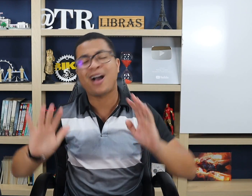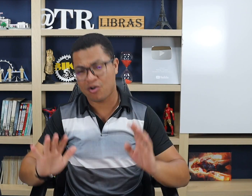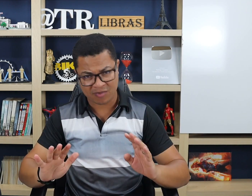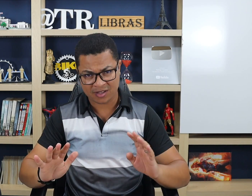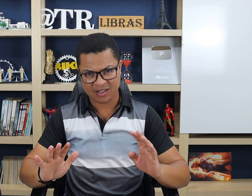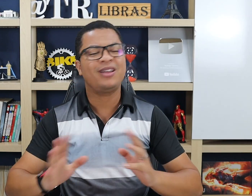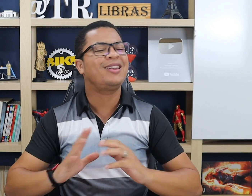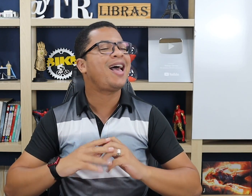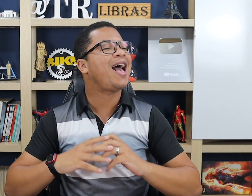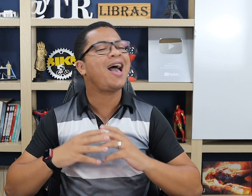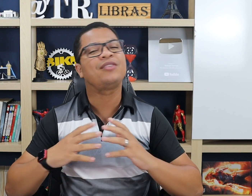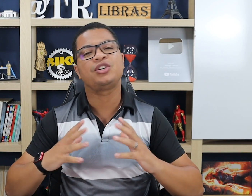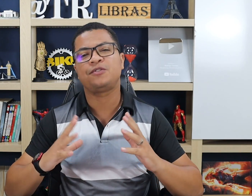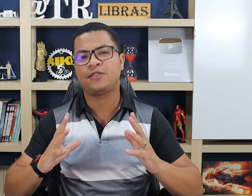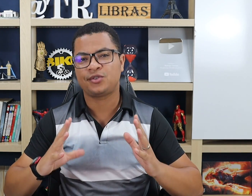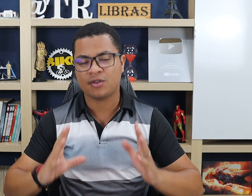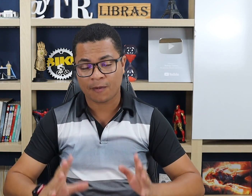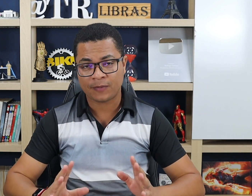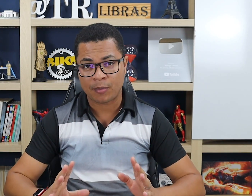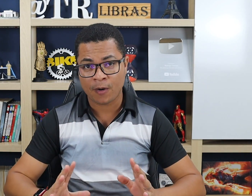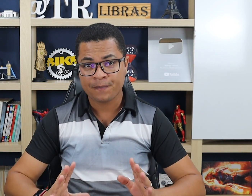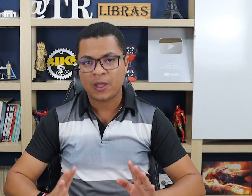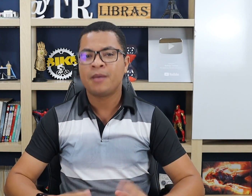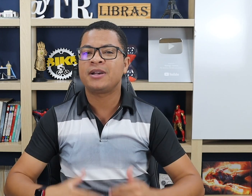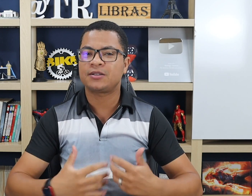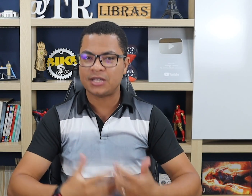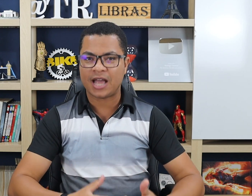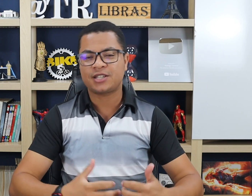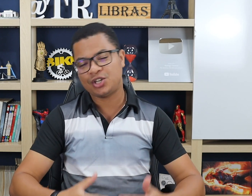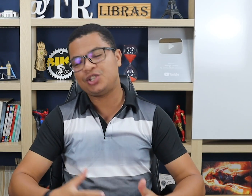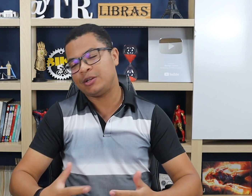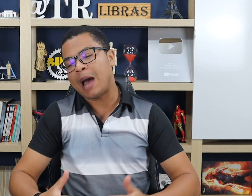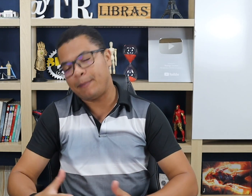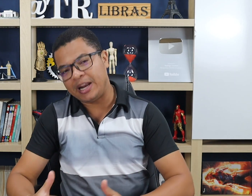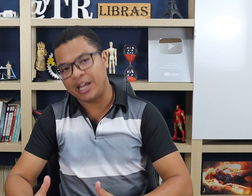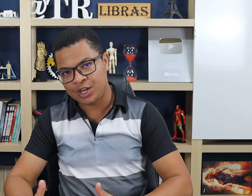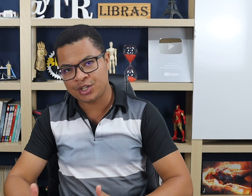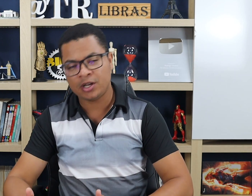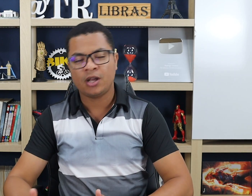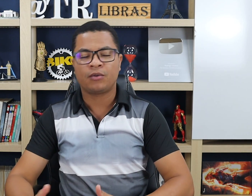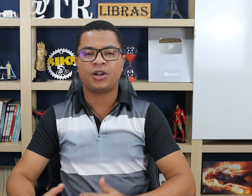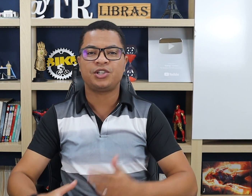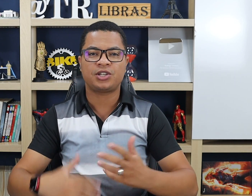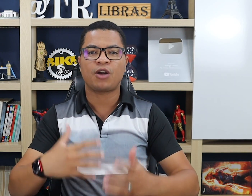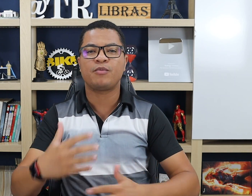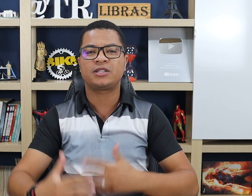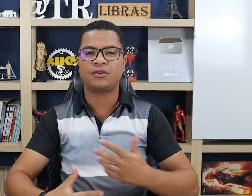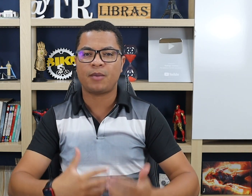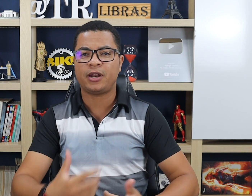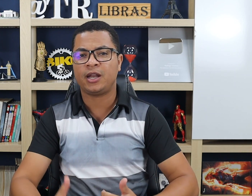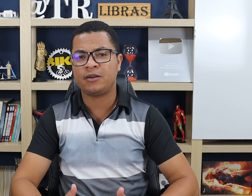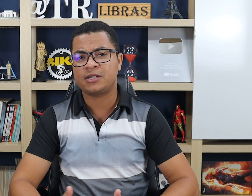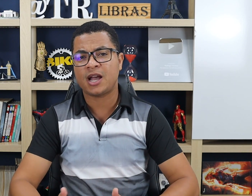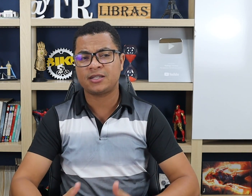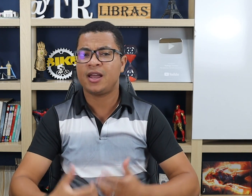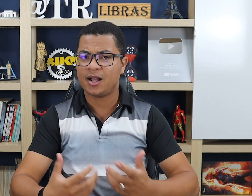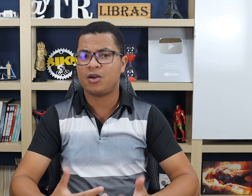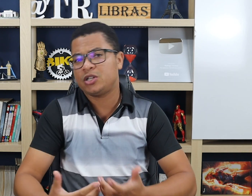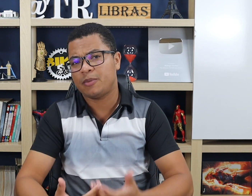Calma. Não é nada difícil, não, tá bom? Mas são sinais que a gente aprende. Quando a gente está começando a aprender a língua de sinais, é legal a gente